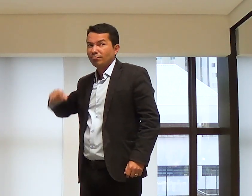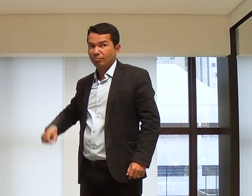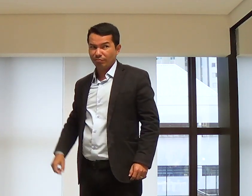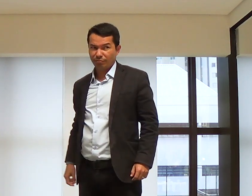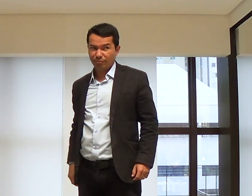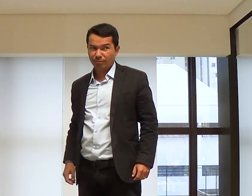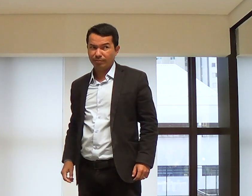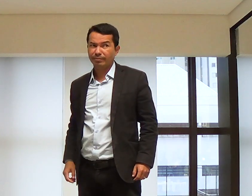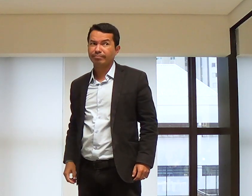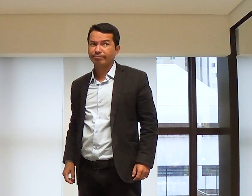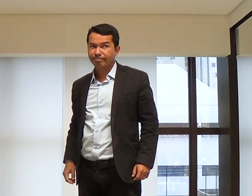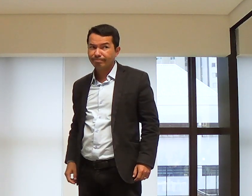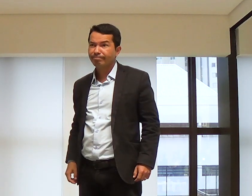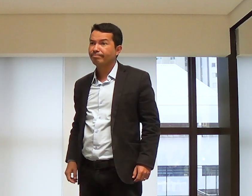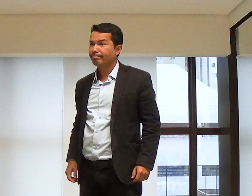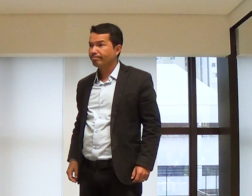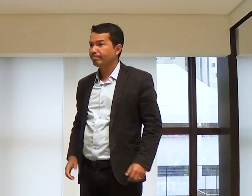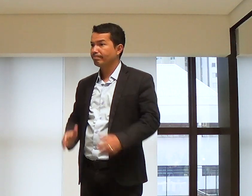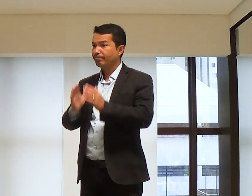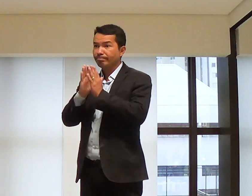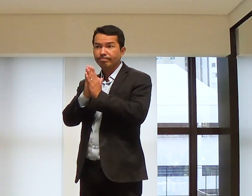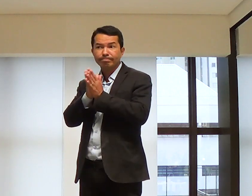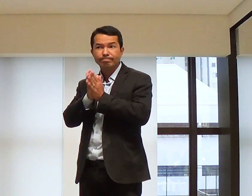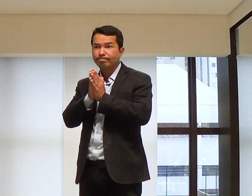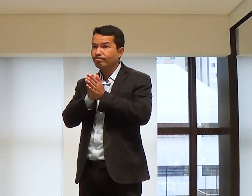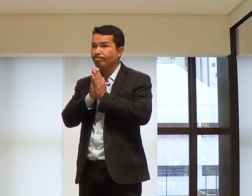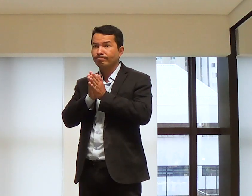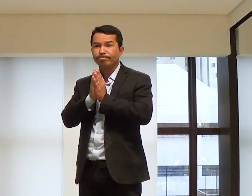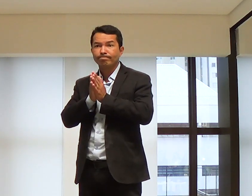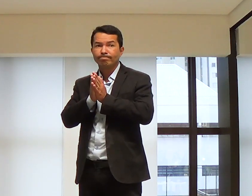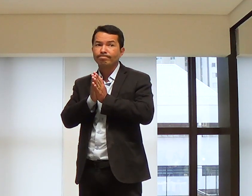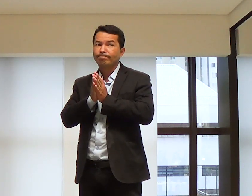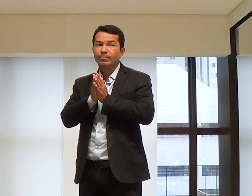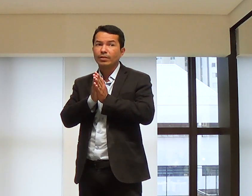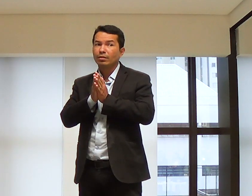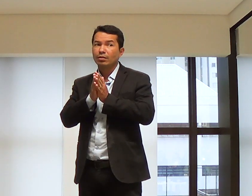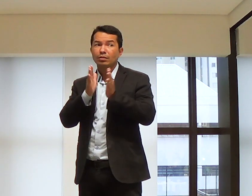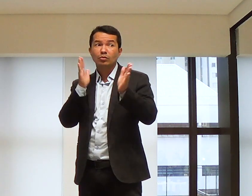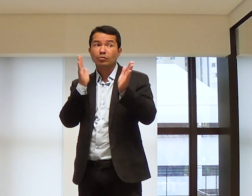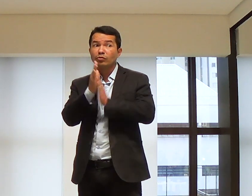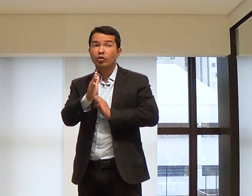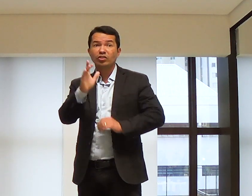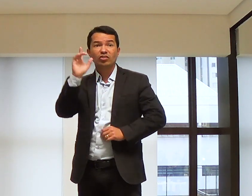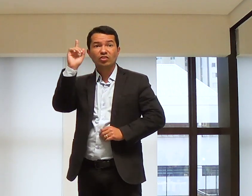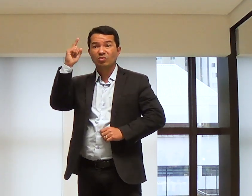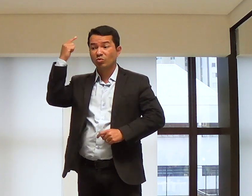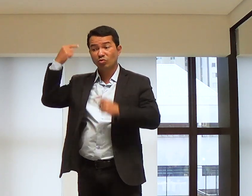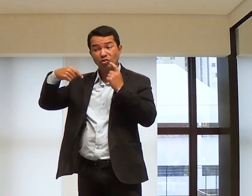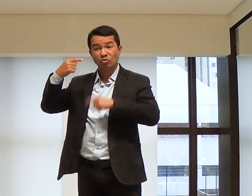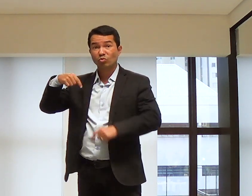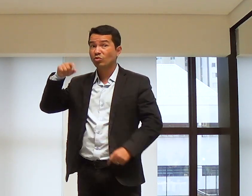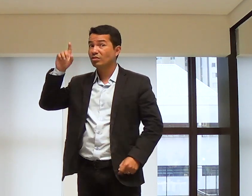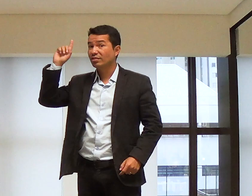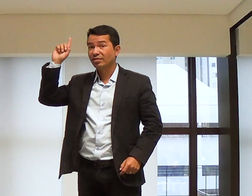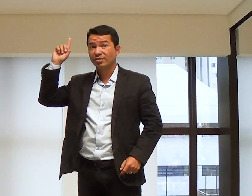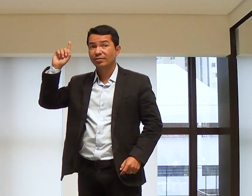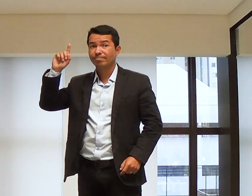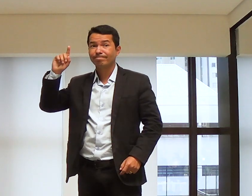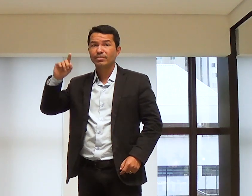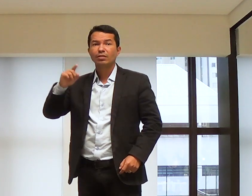assim, é esse perigoso. É, por favor, não fuja de Deus. Não fuja